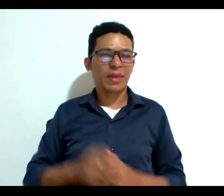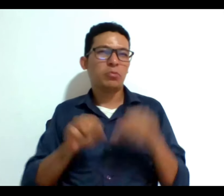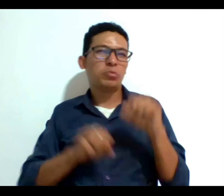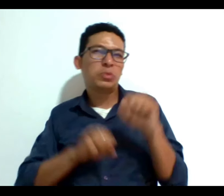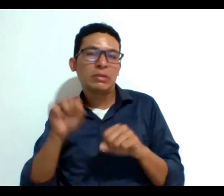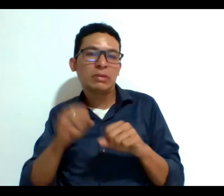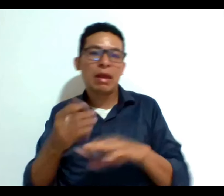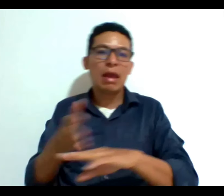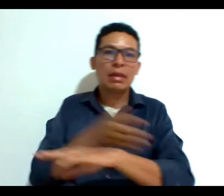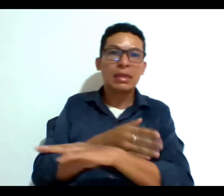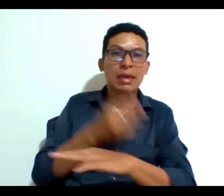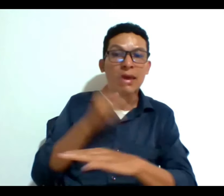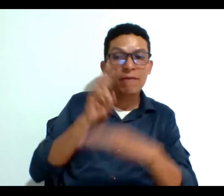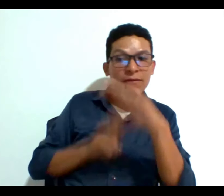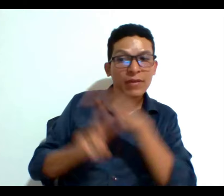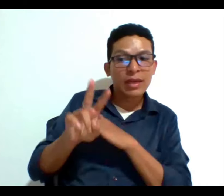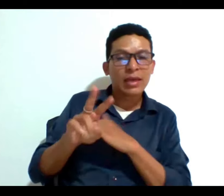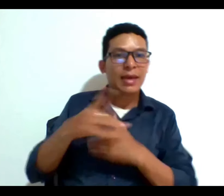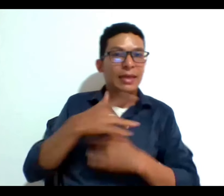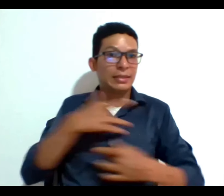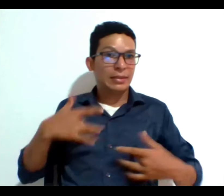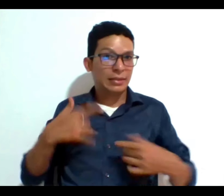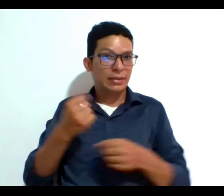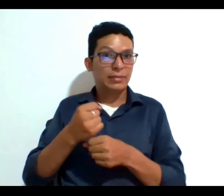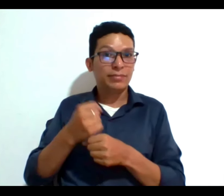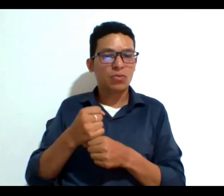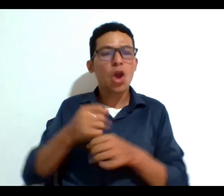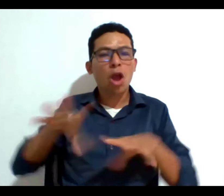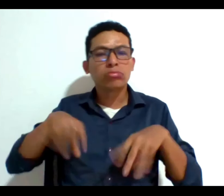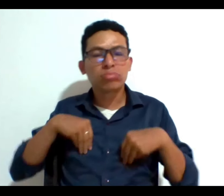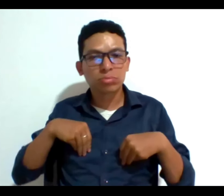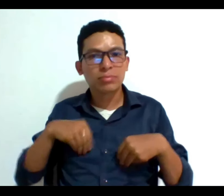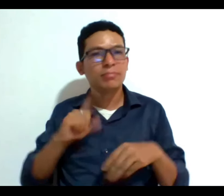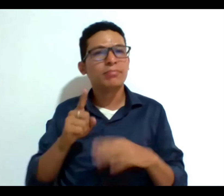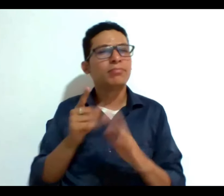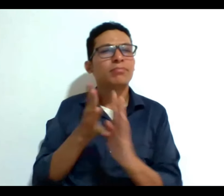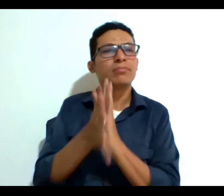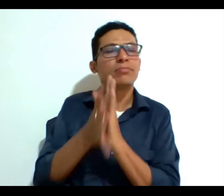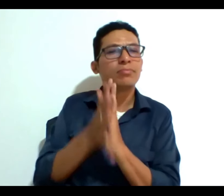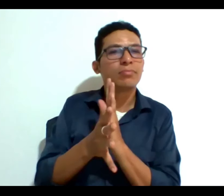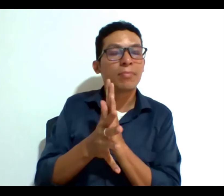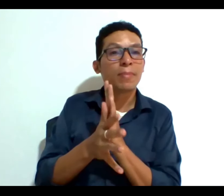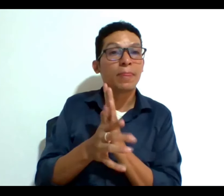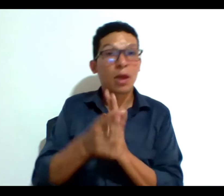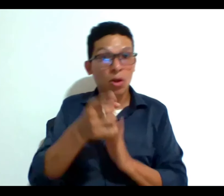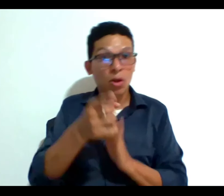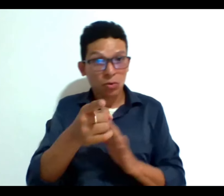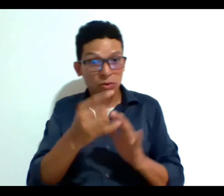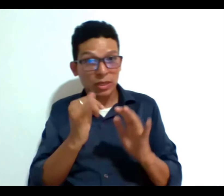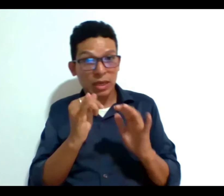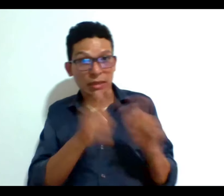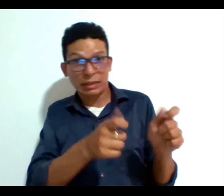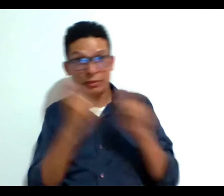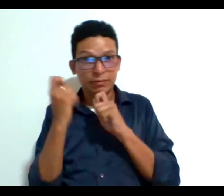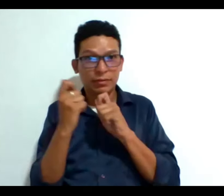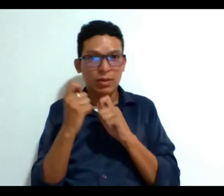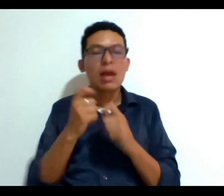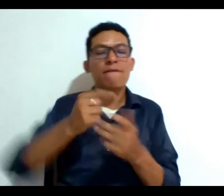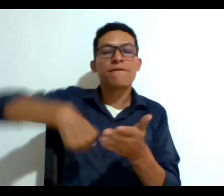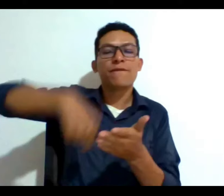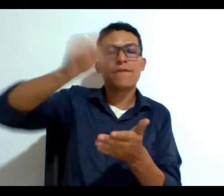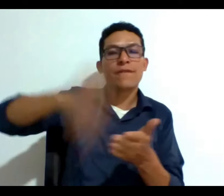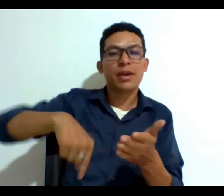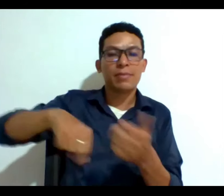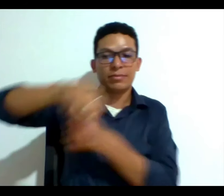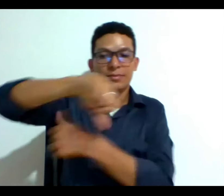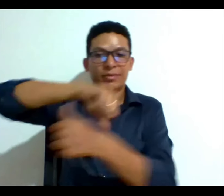o los que trabajan en salud que los consentimientos informados venían con una parte que decía si usted es interdicto firma el curador o curadora